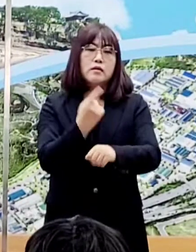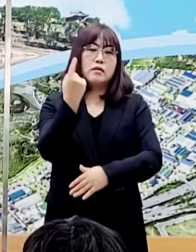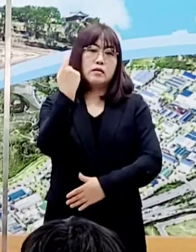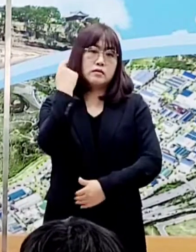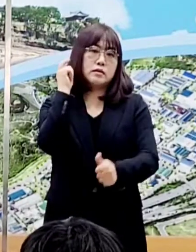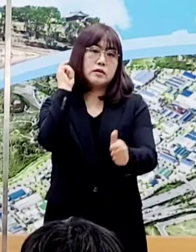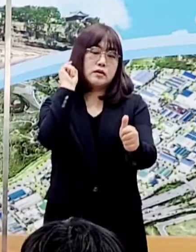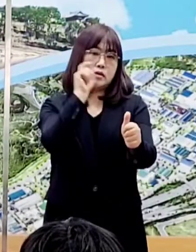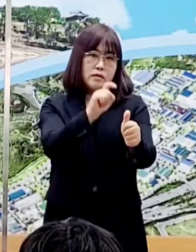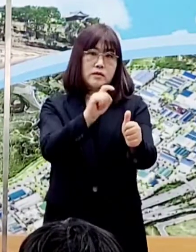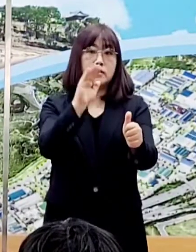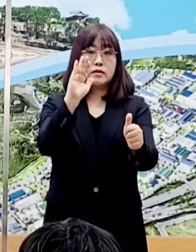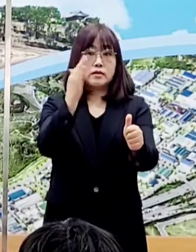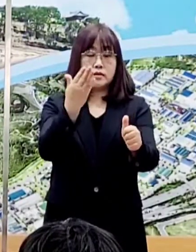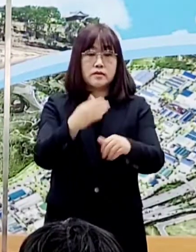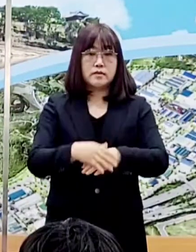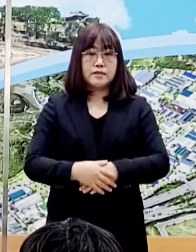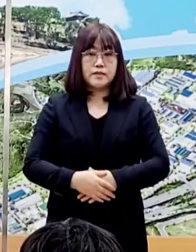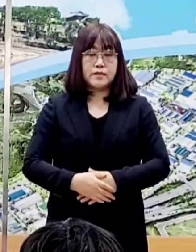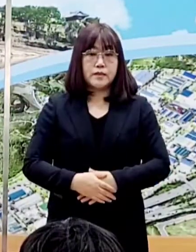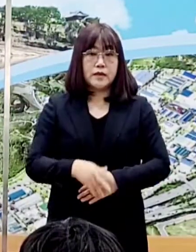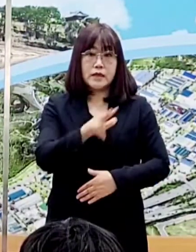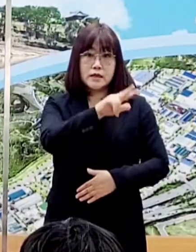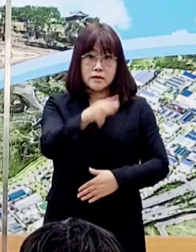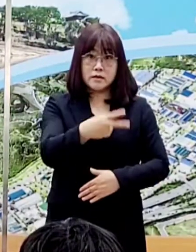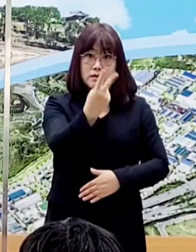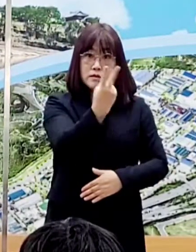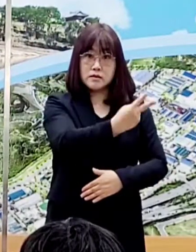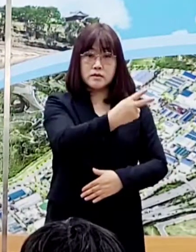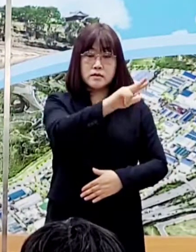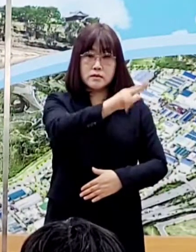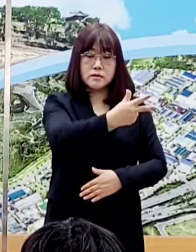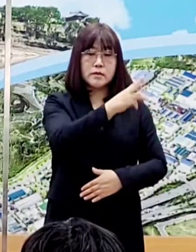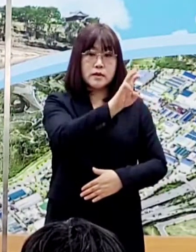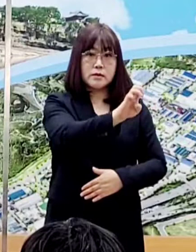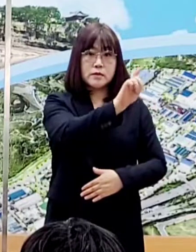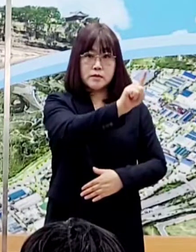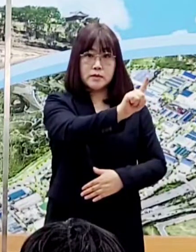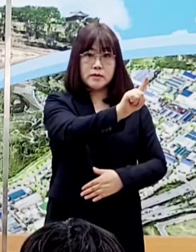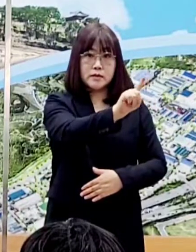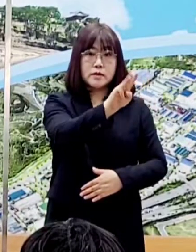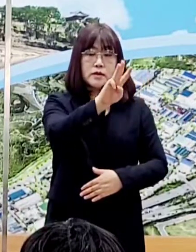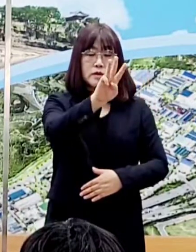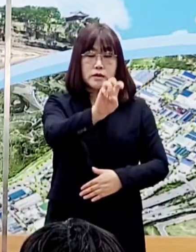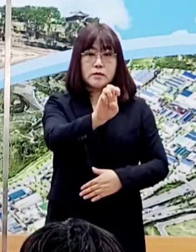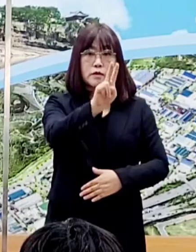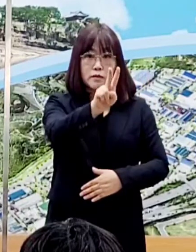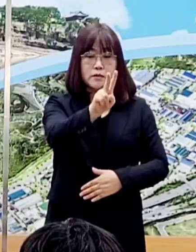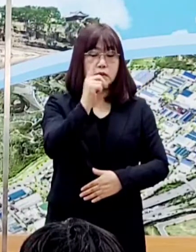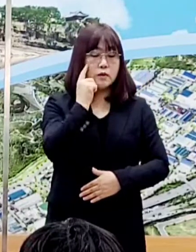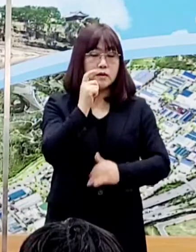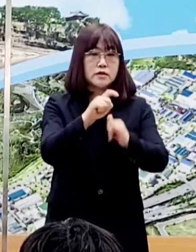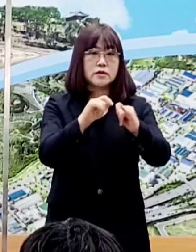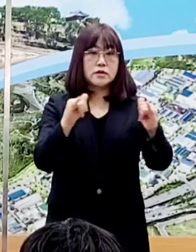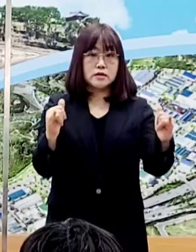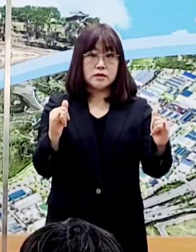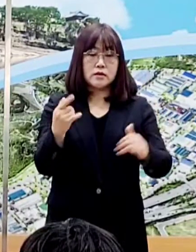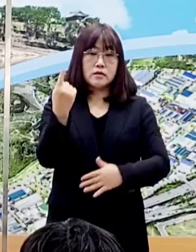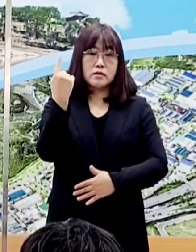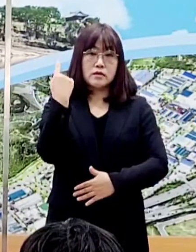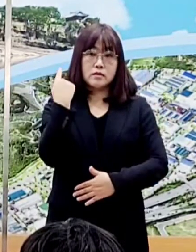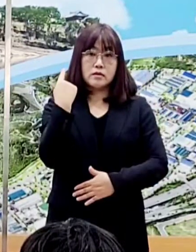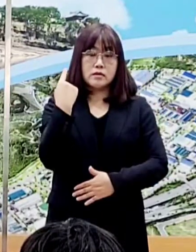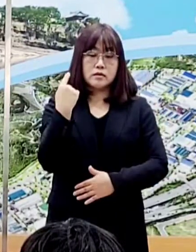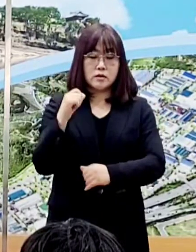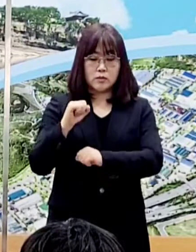양성 판정을 받았습니다. 진주 2731, 2732번 확진자는 어제